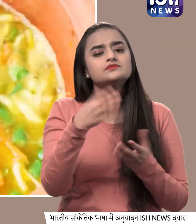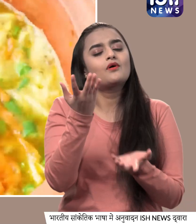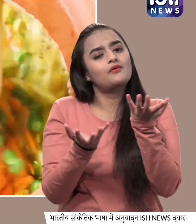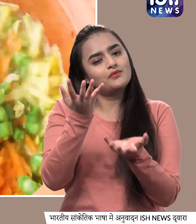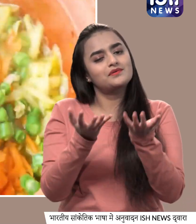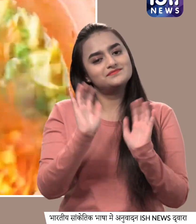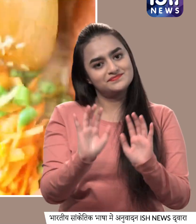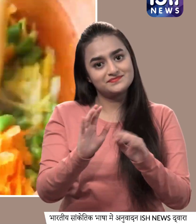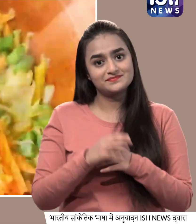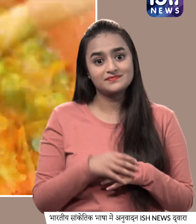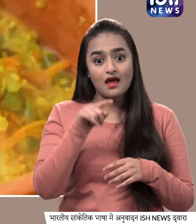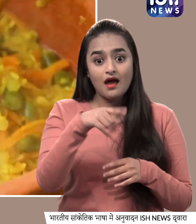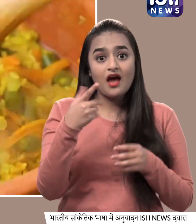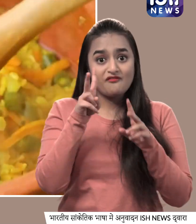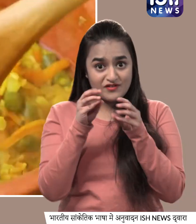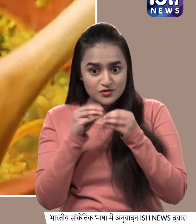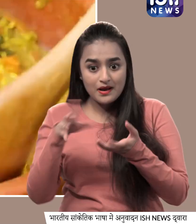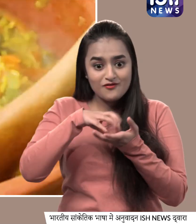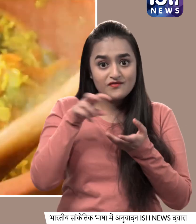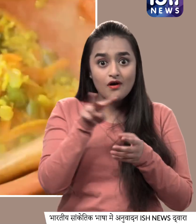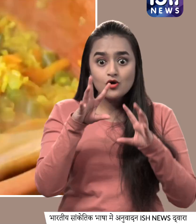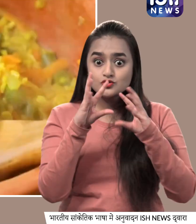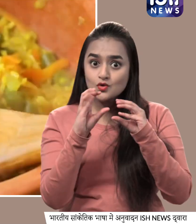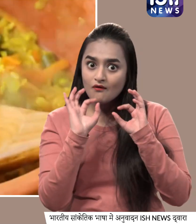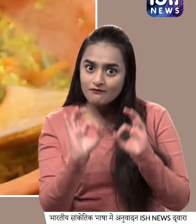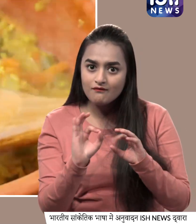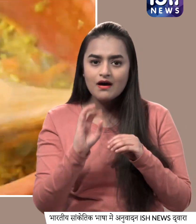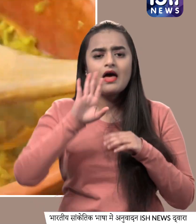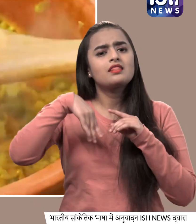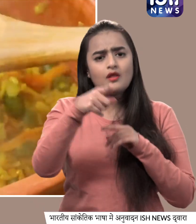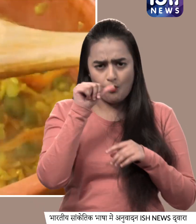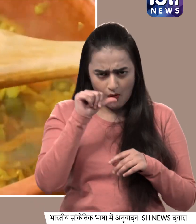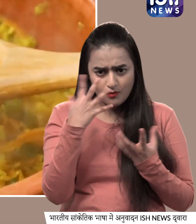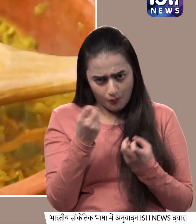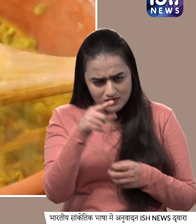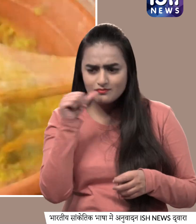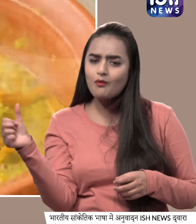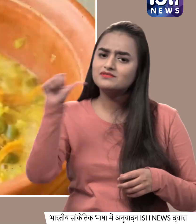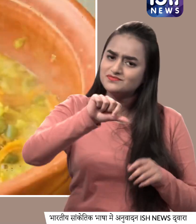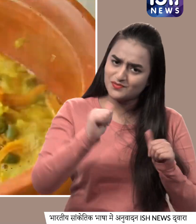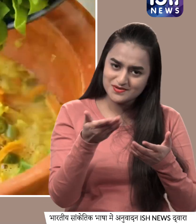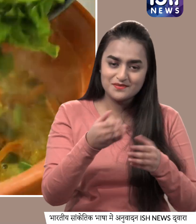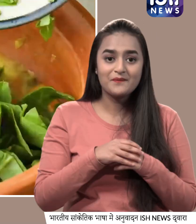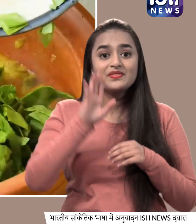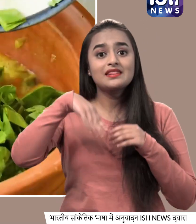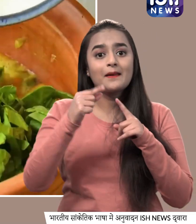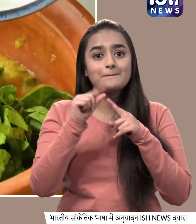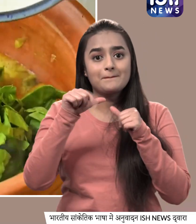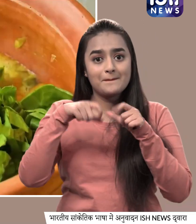पकने दे, जब तक सबजी और चावल सौफ ना हो जाए, चाहें तो पानी भी डाल सकते हैं, फिर पालक और हरी मिर्च